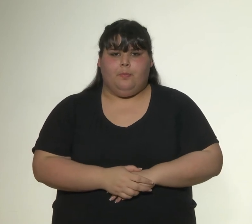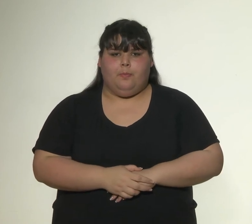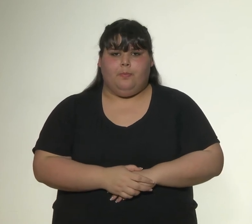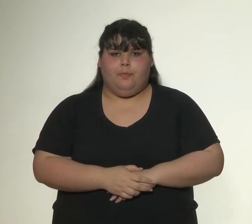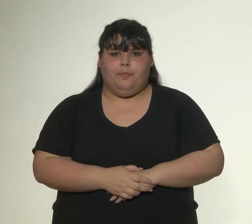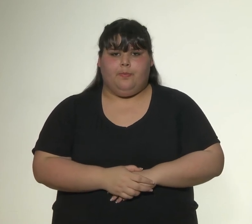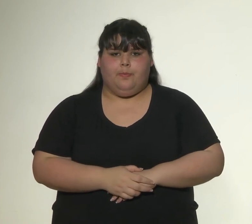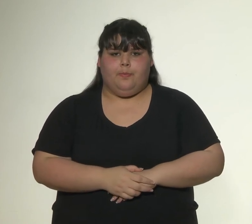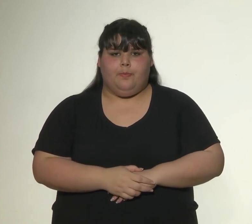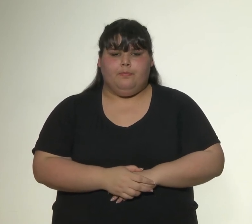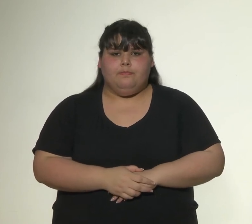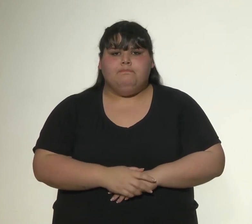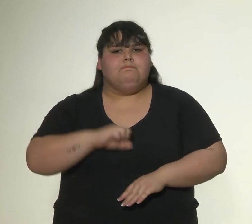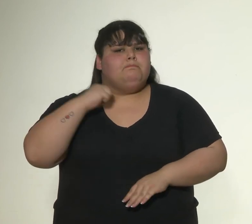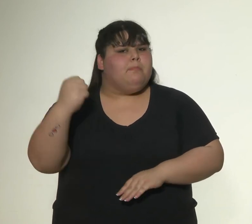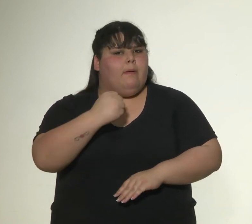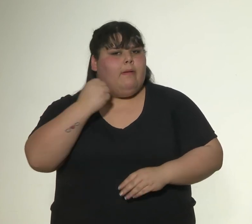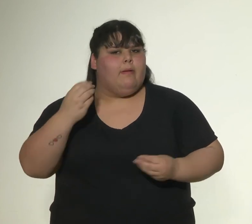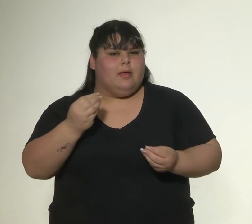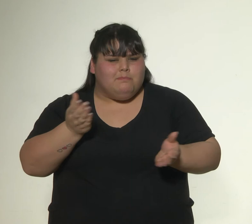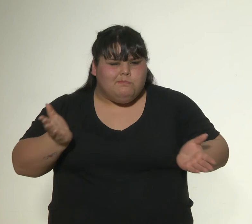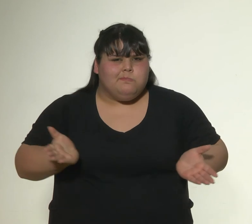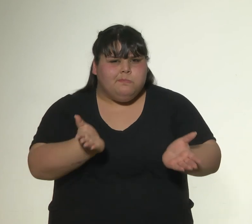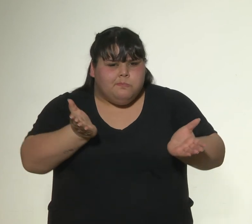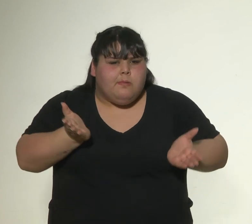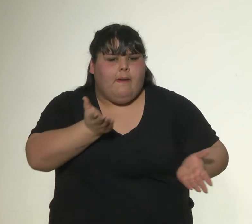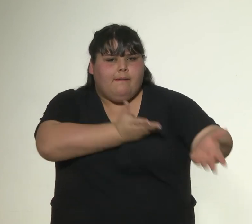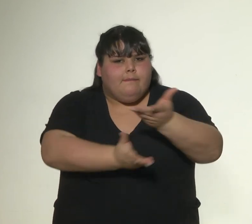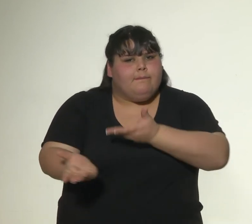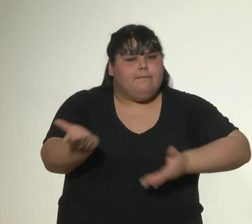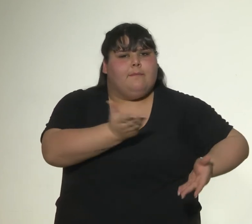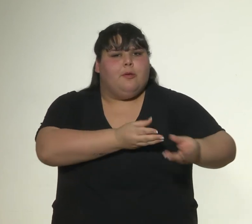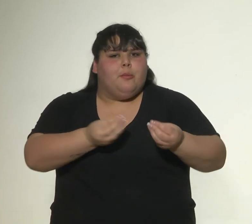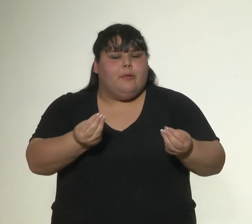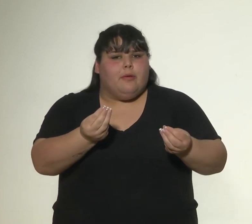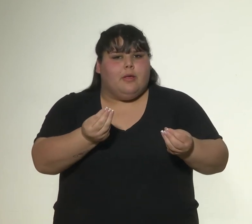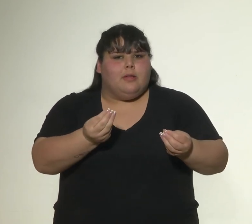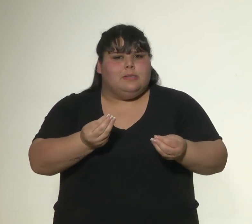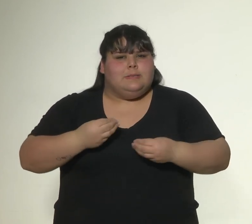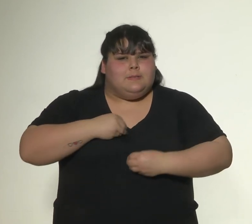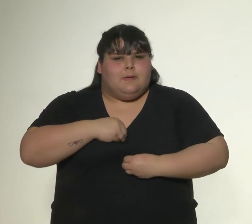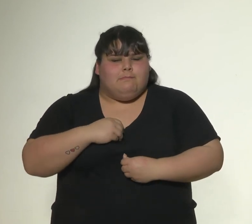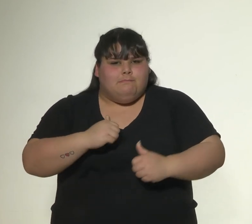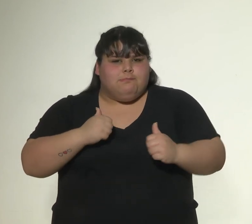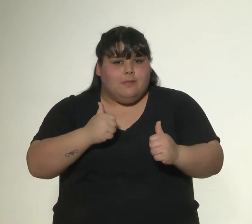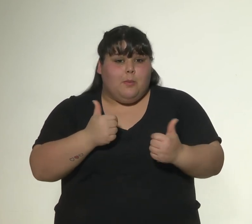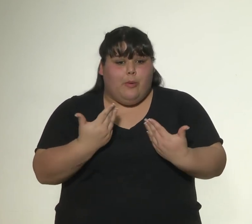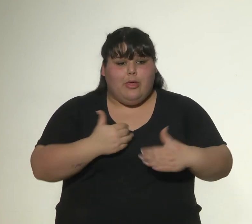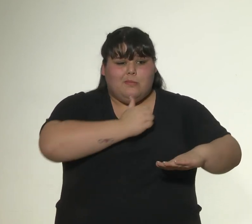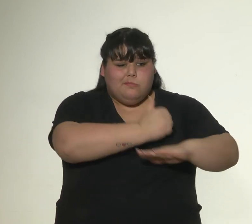Es importante alentar el diálogo para fortalecer el autoestima que promueve la participación de